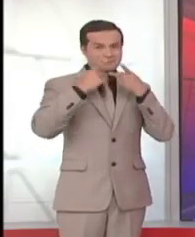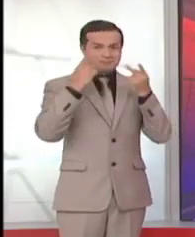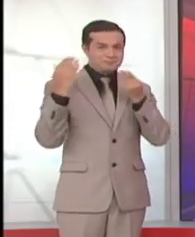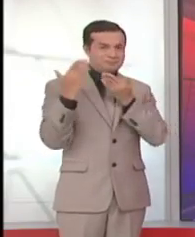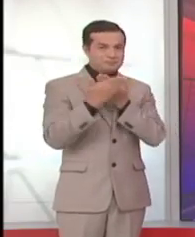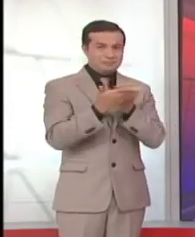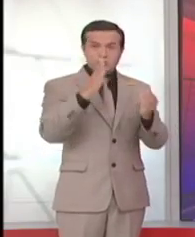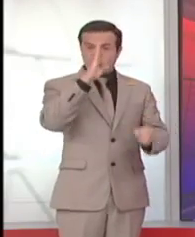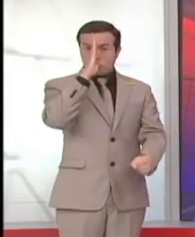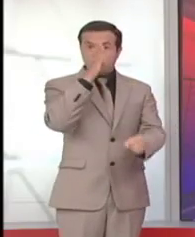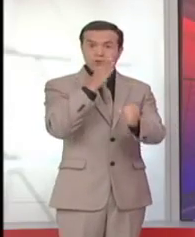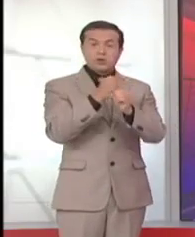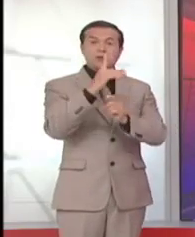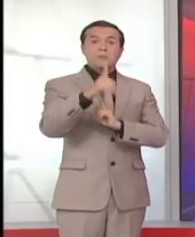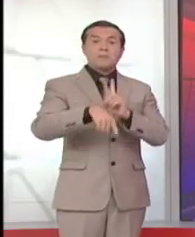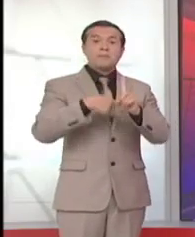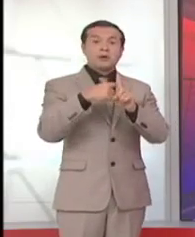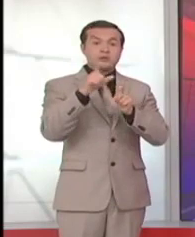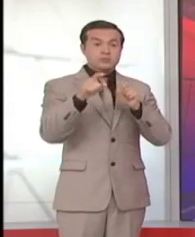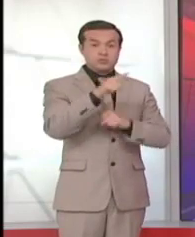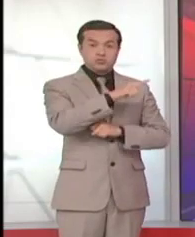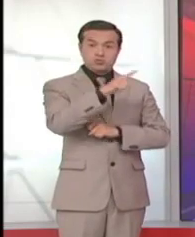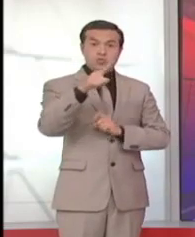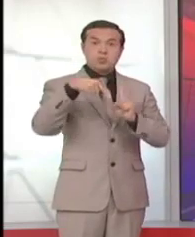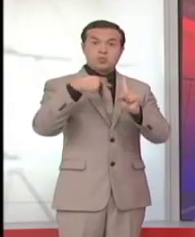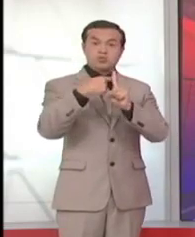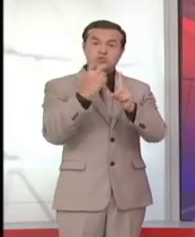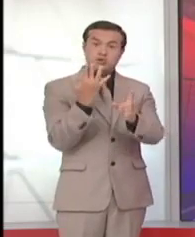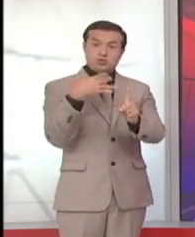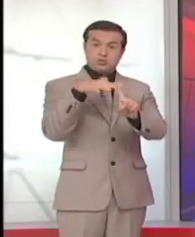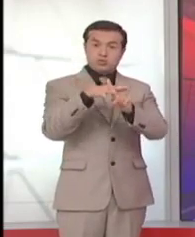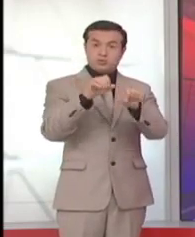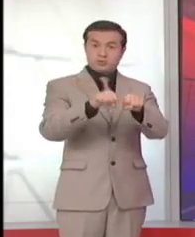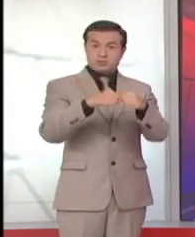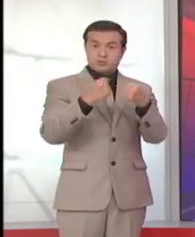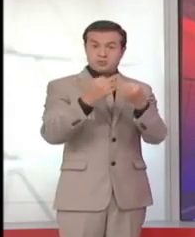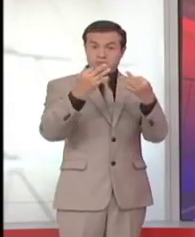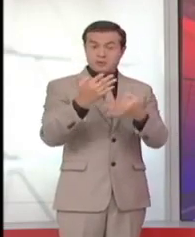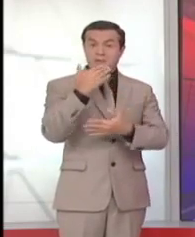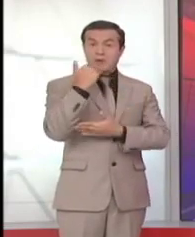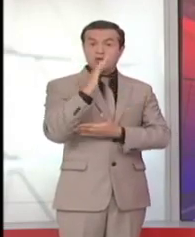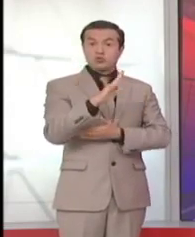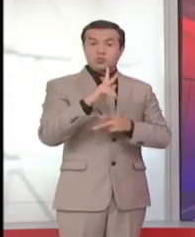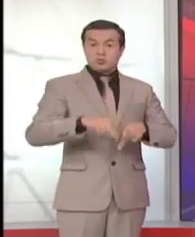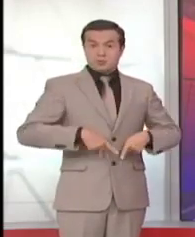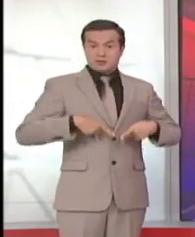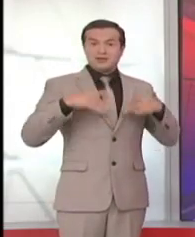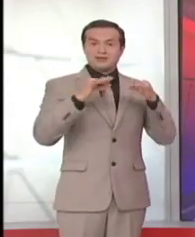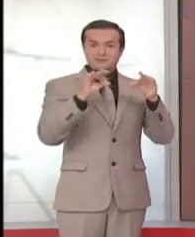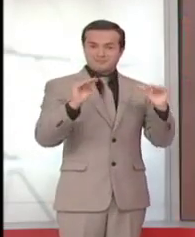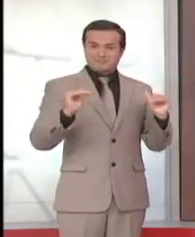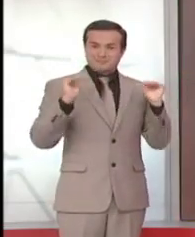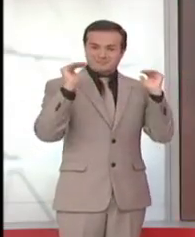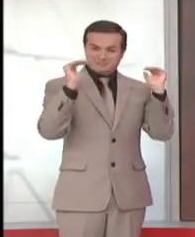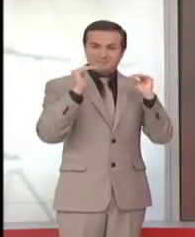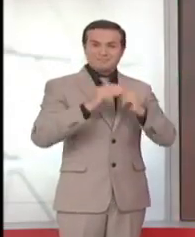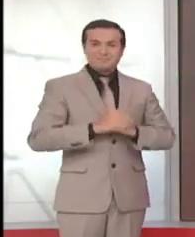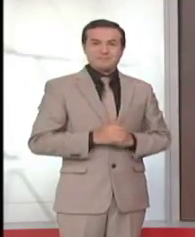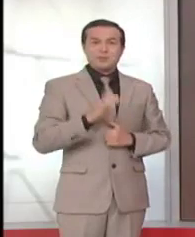objetivo es incluirlas de manera positiva a la sociedad y mejorar su calidad de vida. A sus 45 años